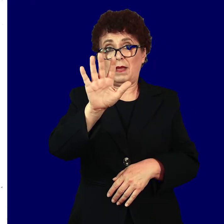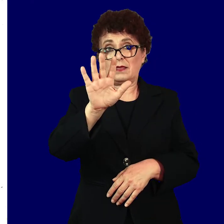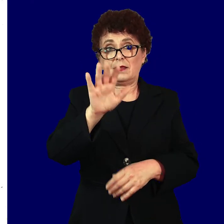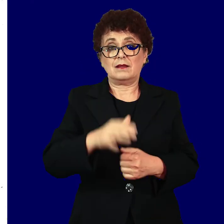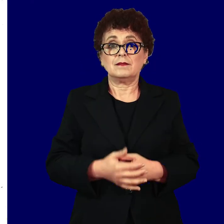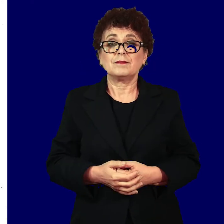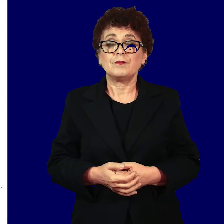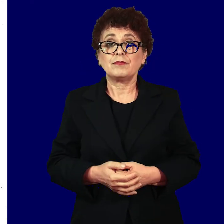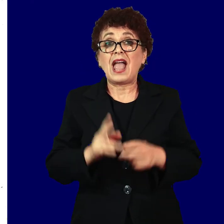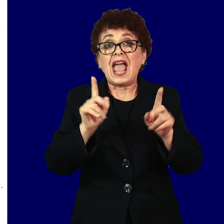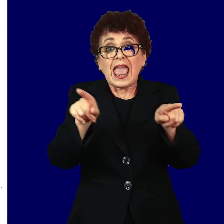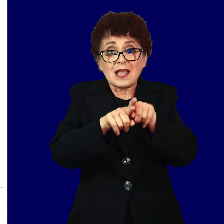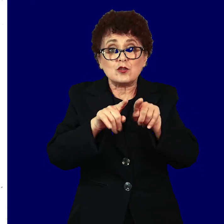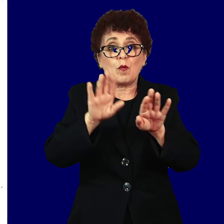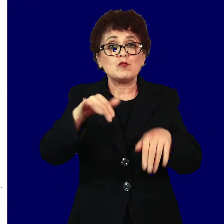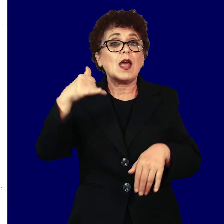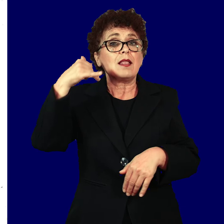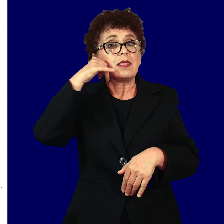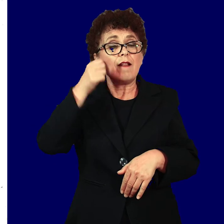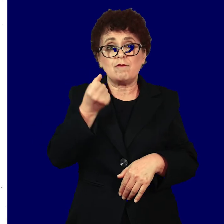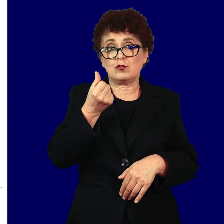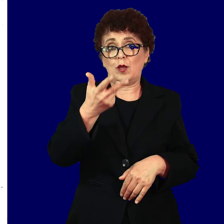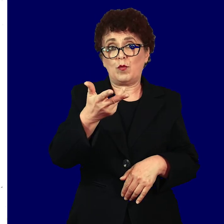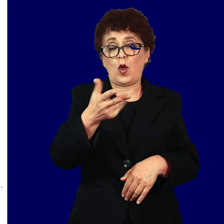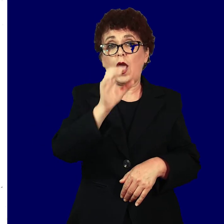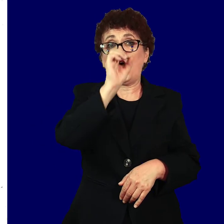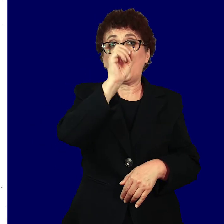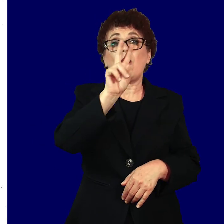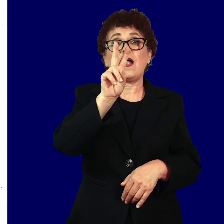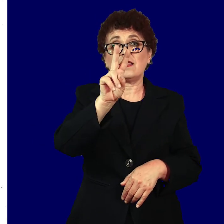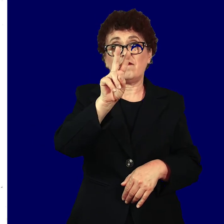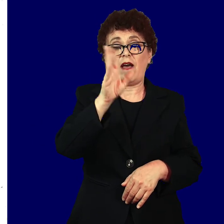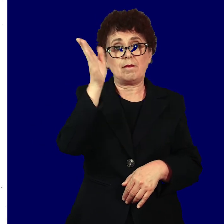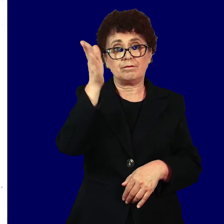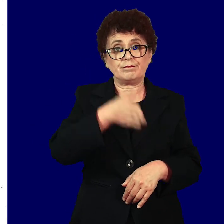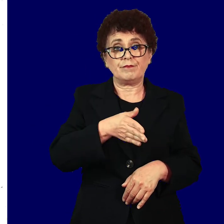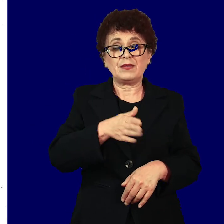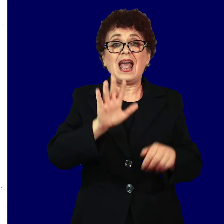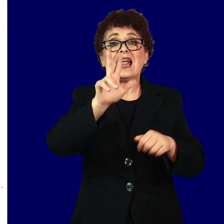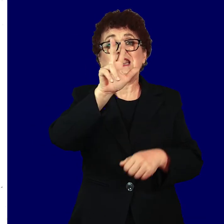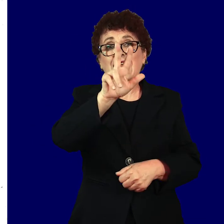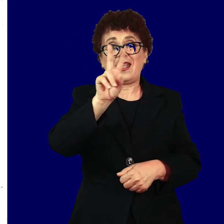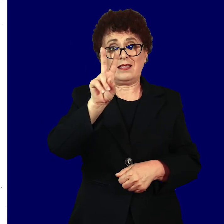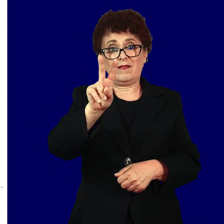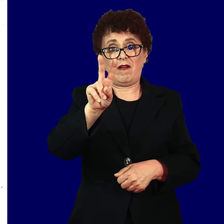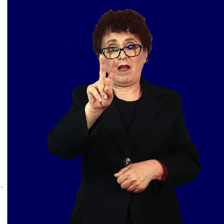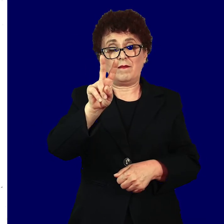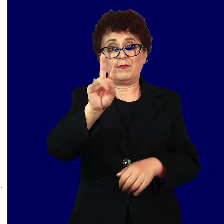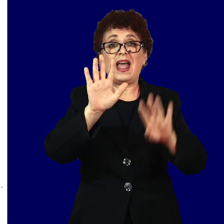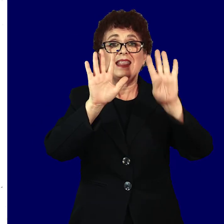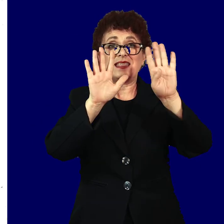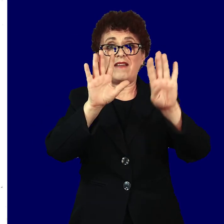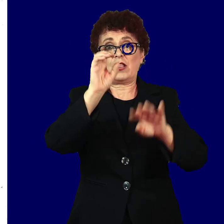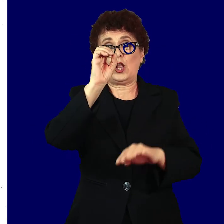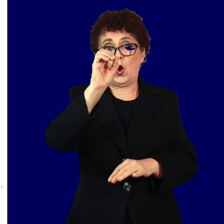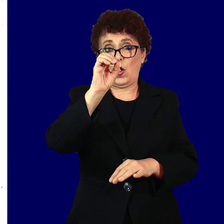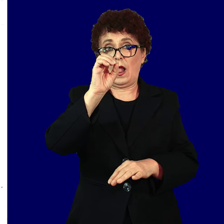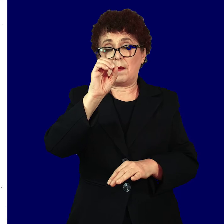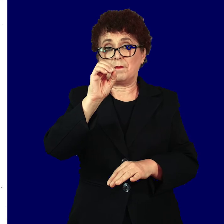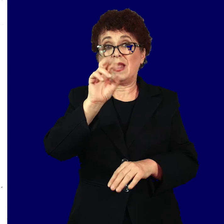Како и на телефонскиот број 02-32-90